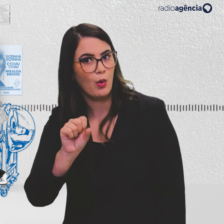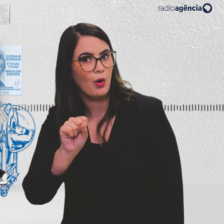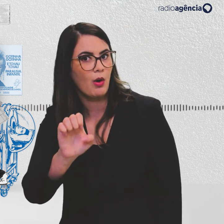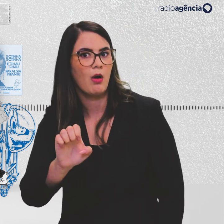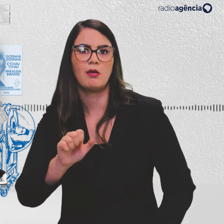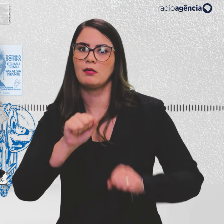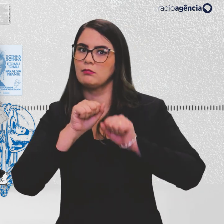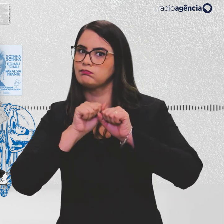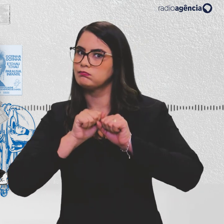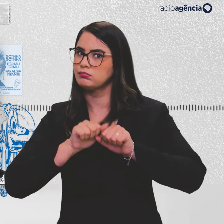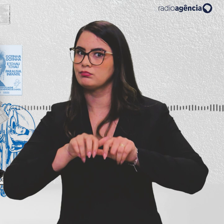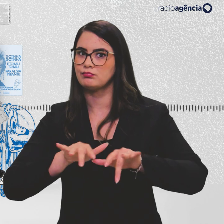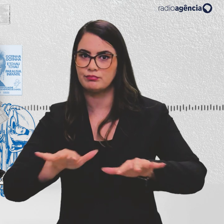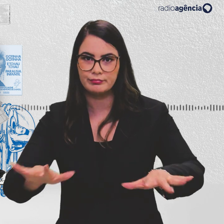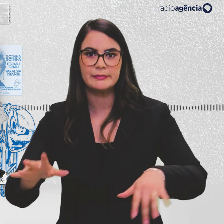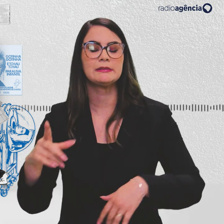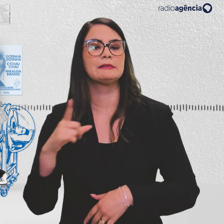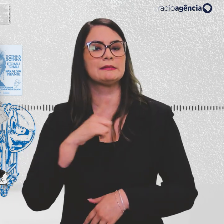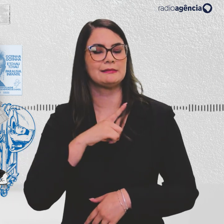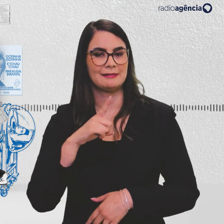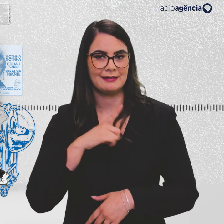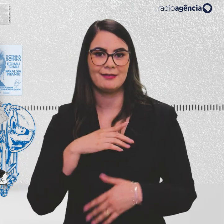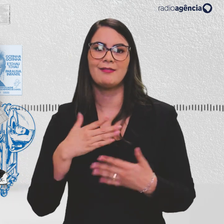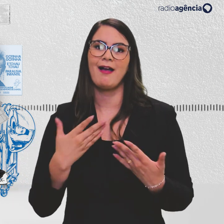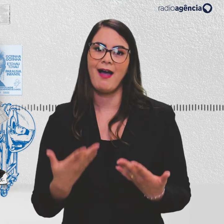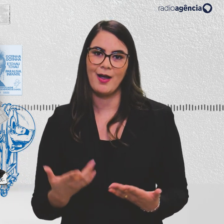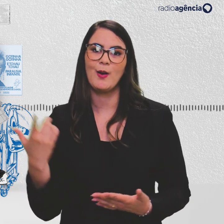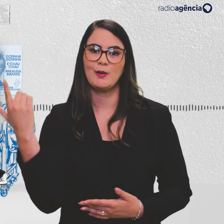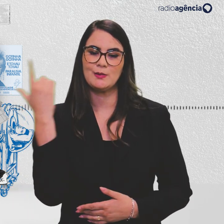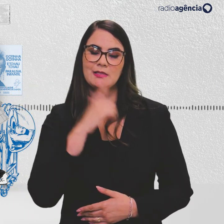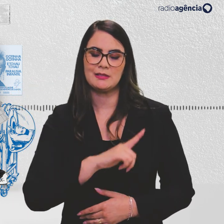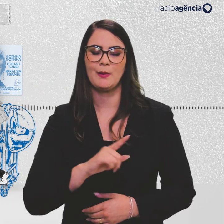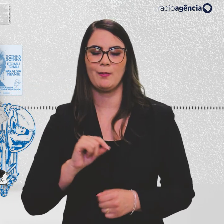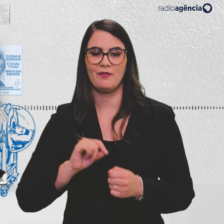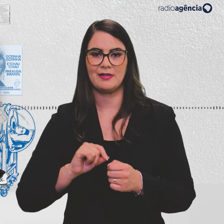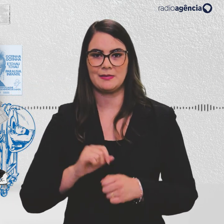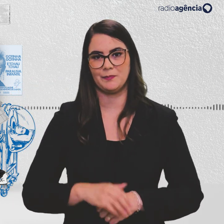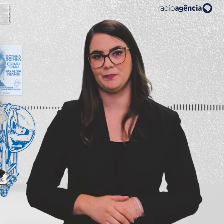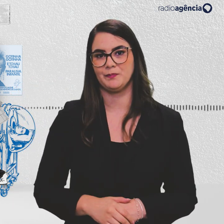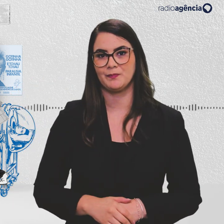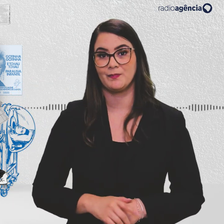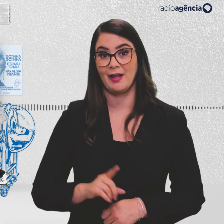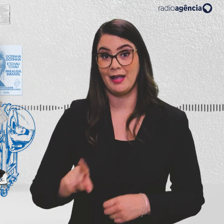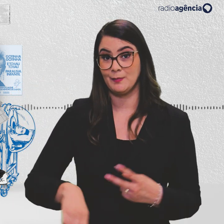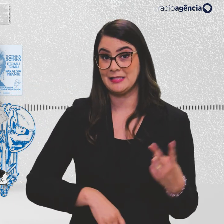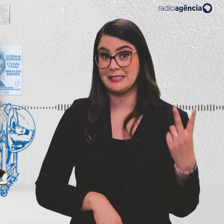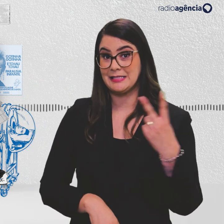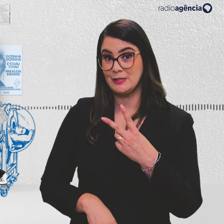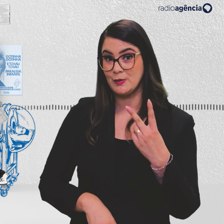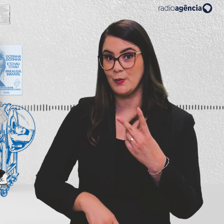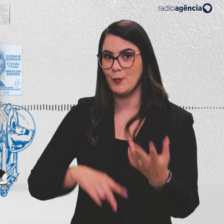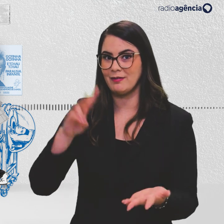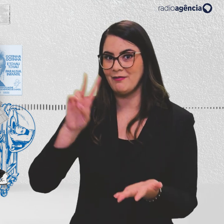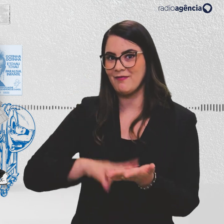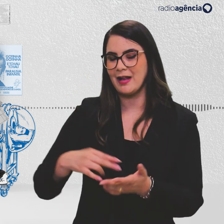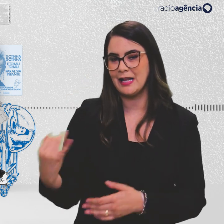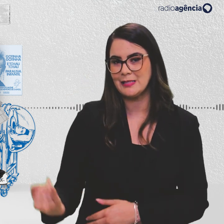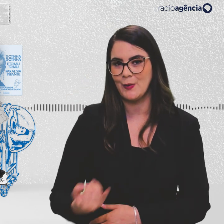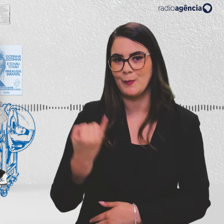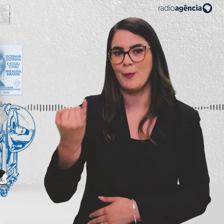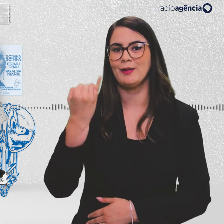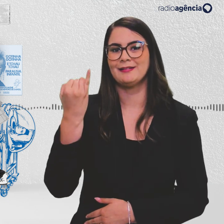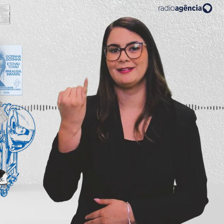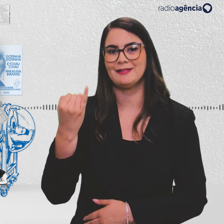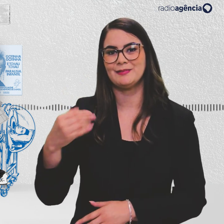muito grande, sabe? E aí, então, finalmente lançamos a campanha. E depois veio a segunda validação mais importante.